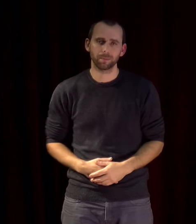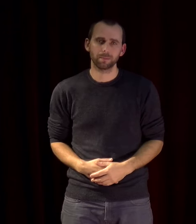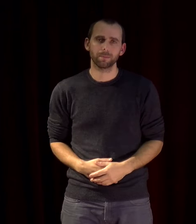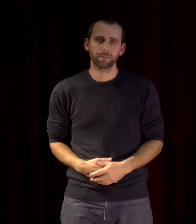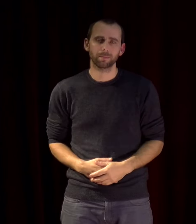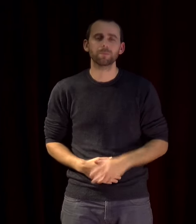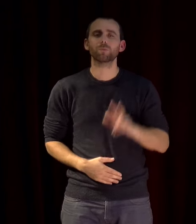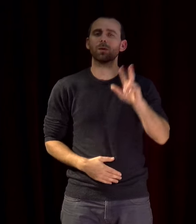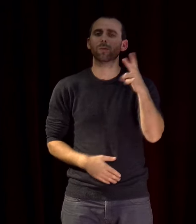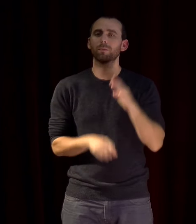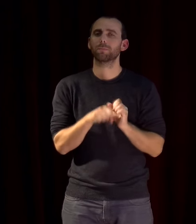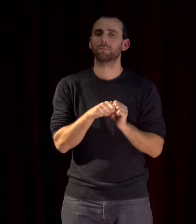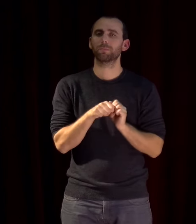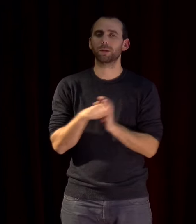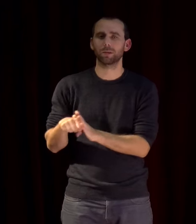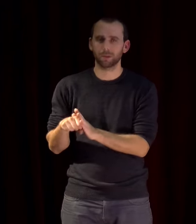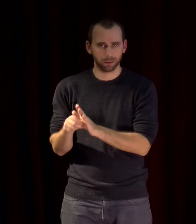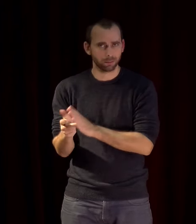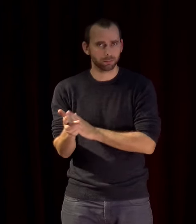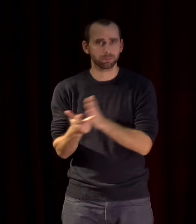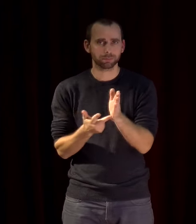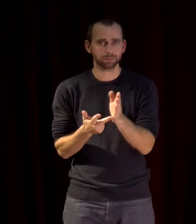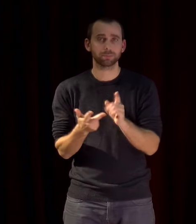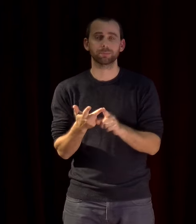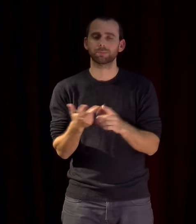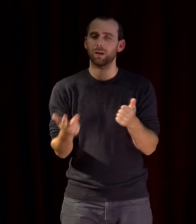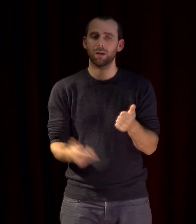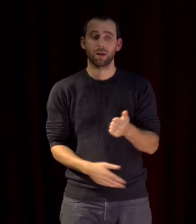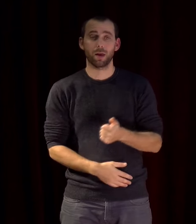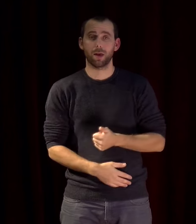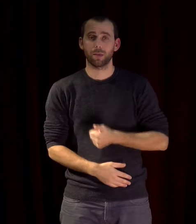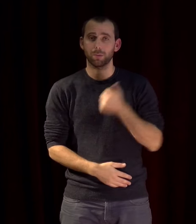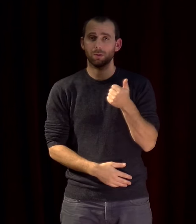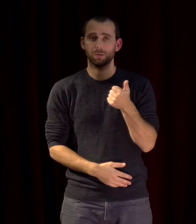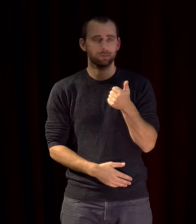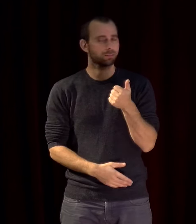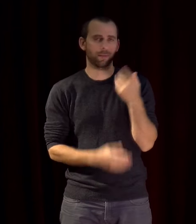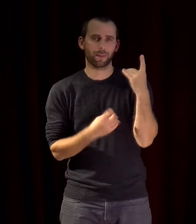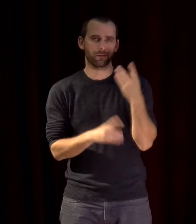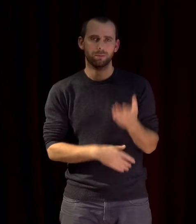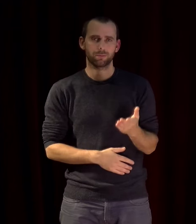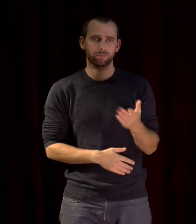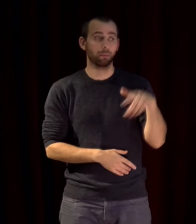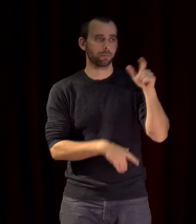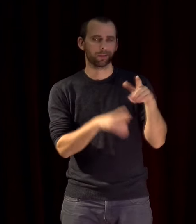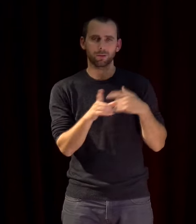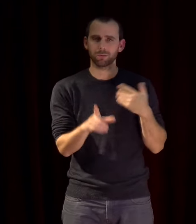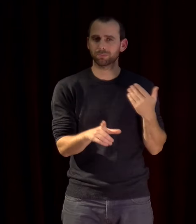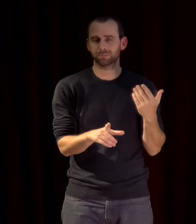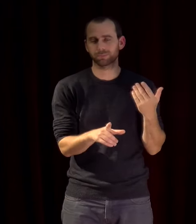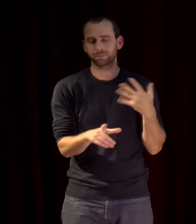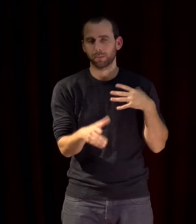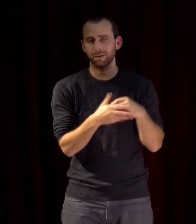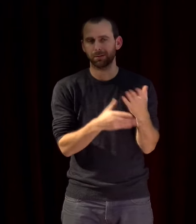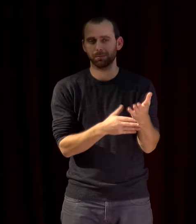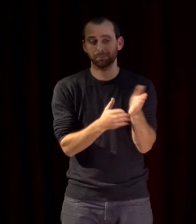troisième point défendre l'indépendance des acteurs du secteur culturel parce que vous comprenez bien